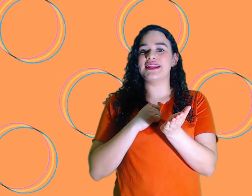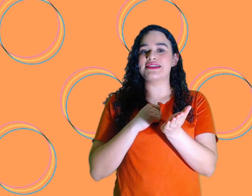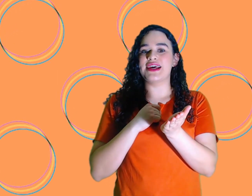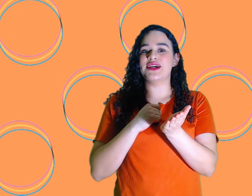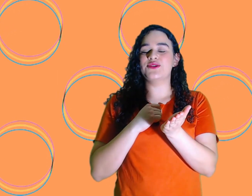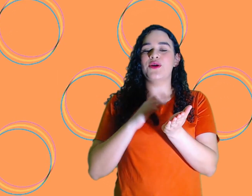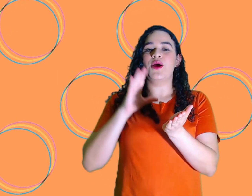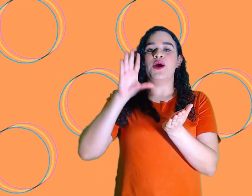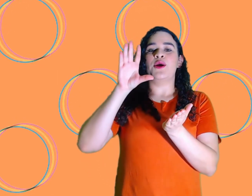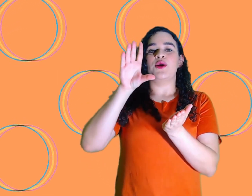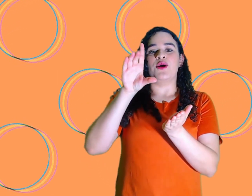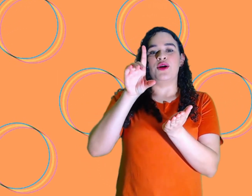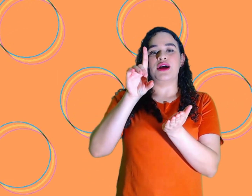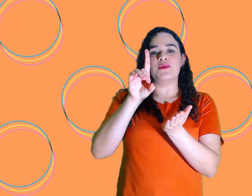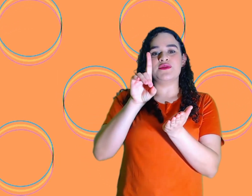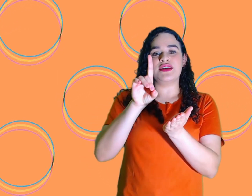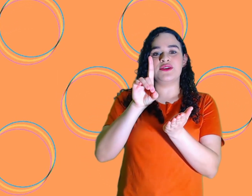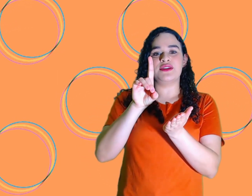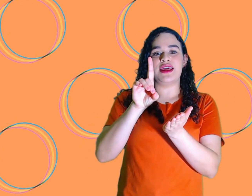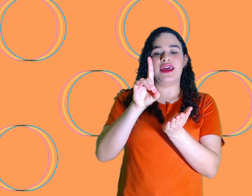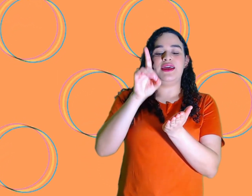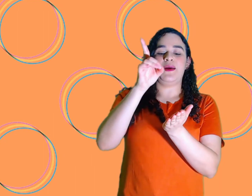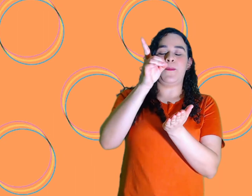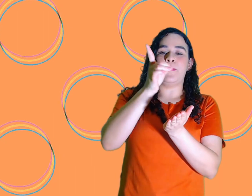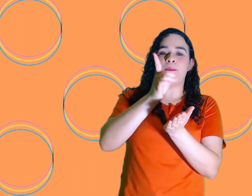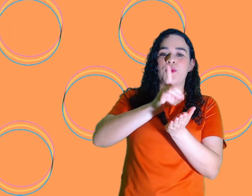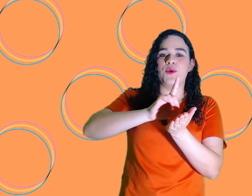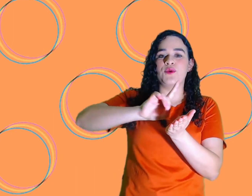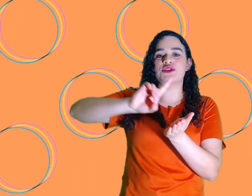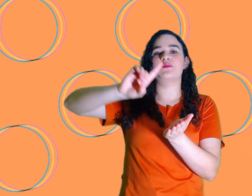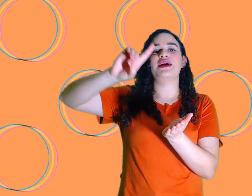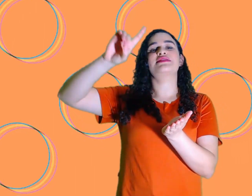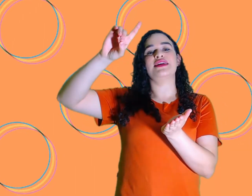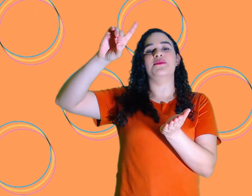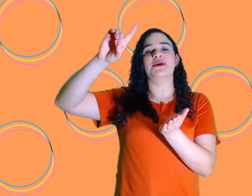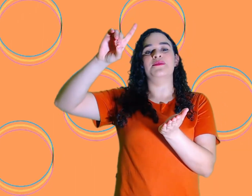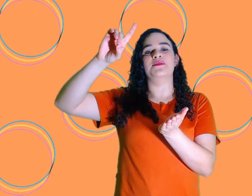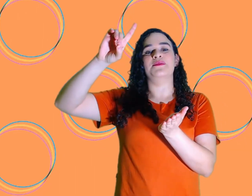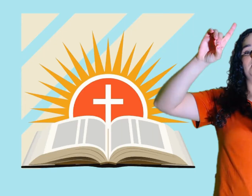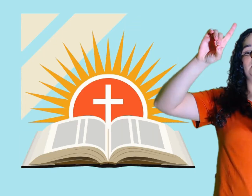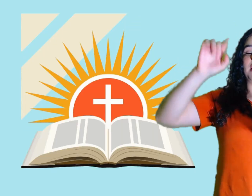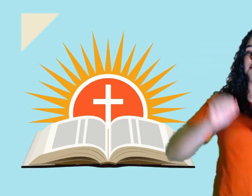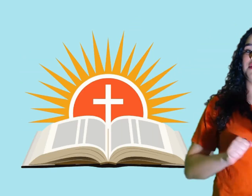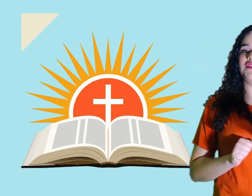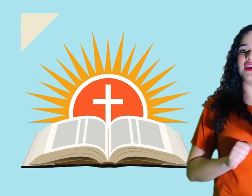certo? Coloca a mãozinha no D, puxa pra cima. Mais uma vez.